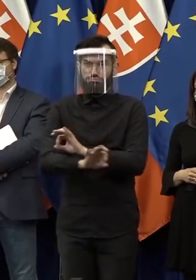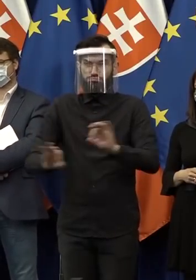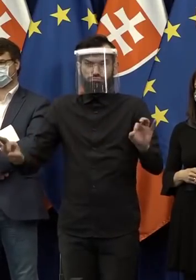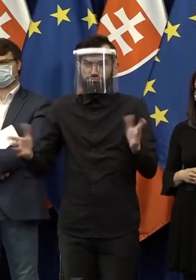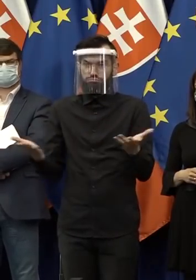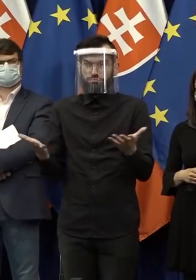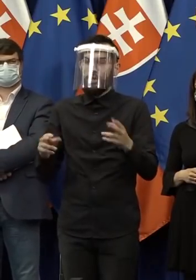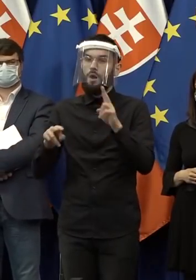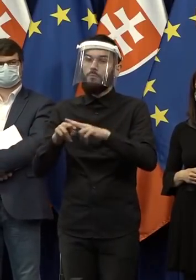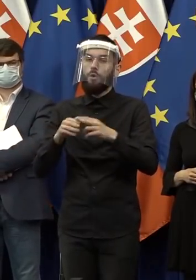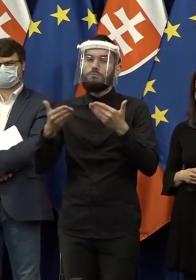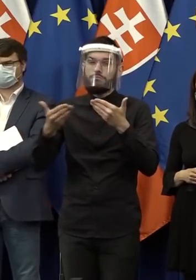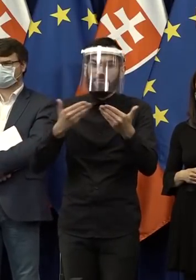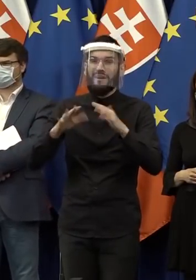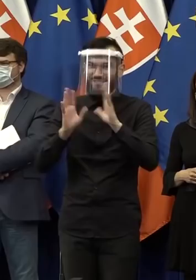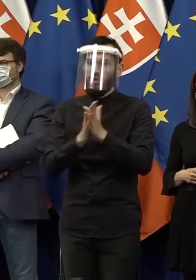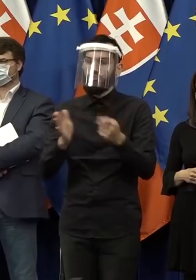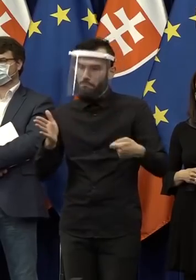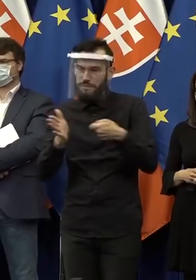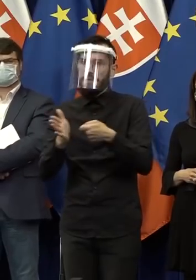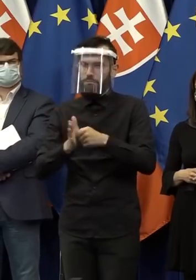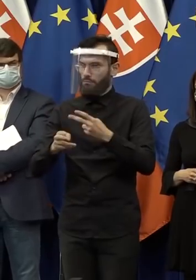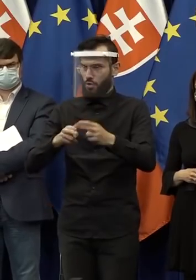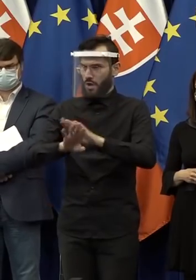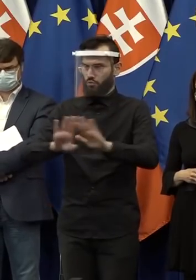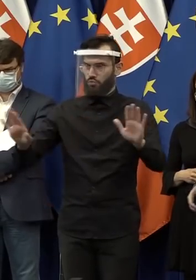veci po tom rokovania a po pripomienkach tam boli zapracované.